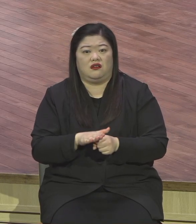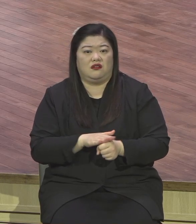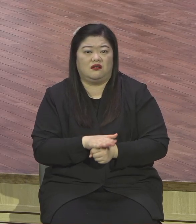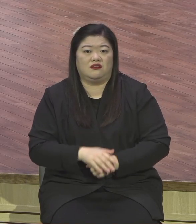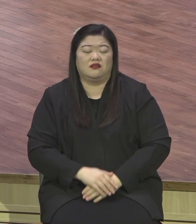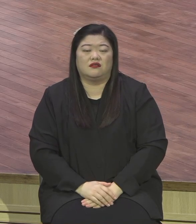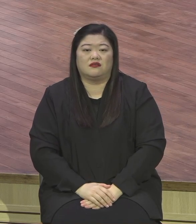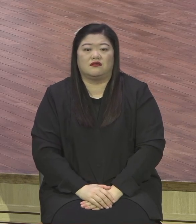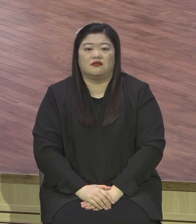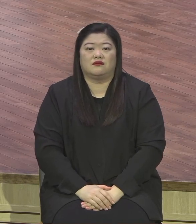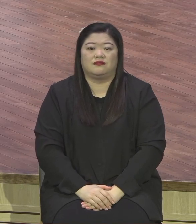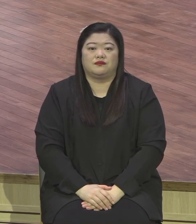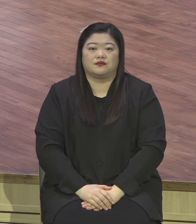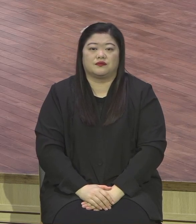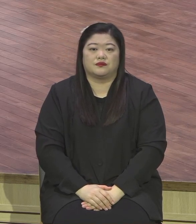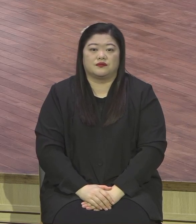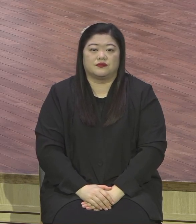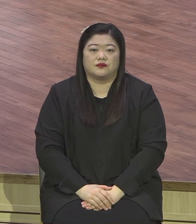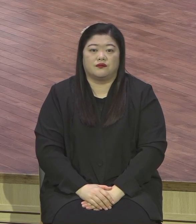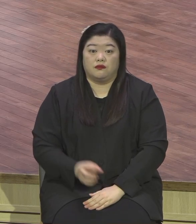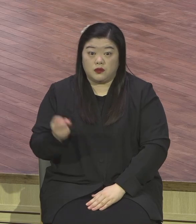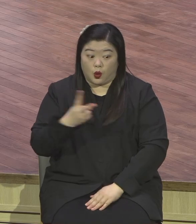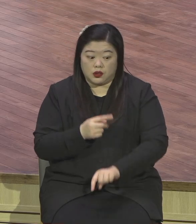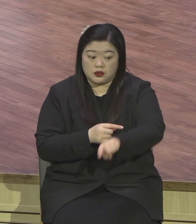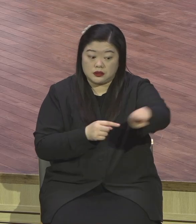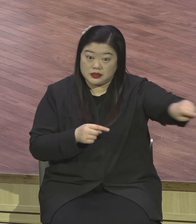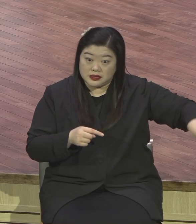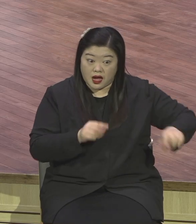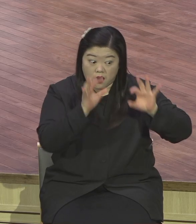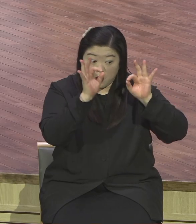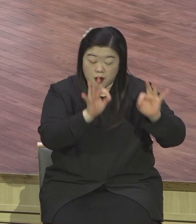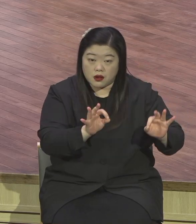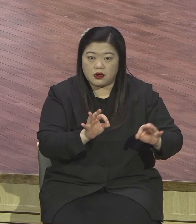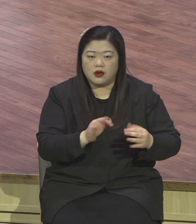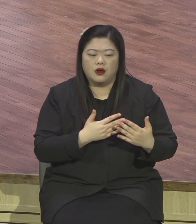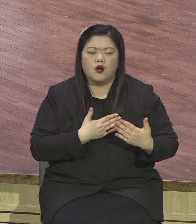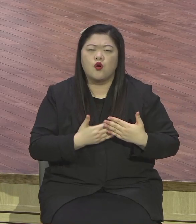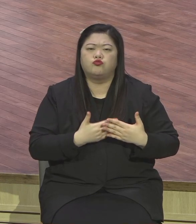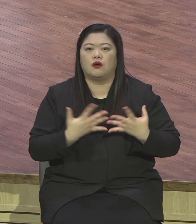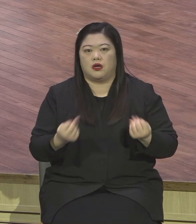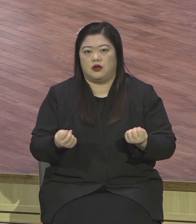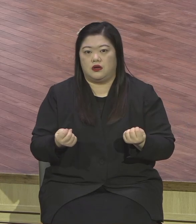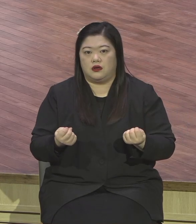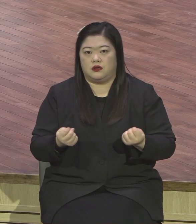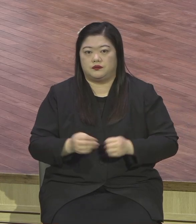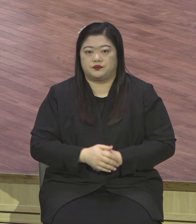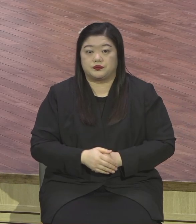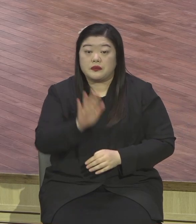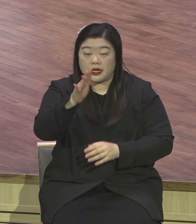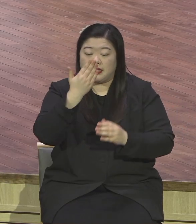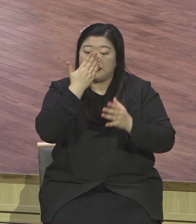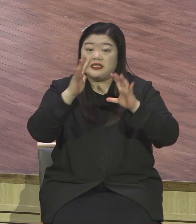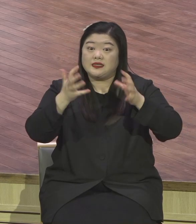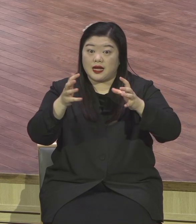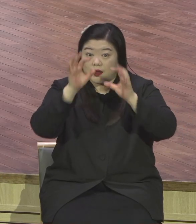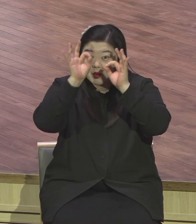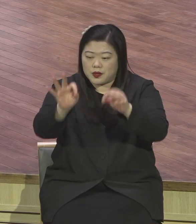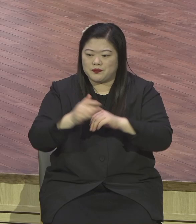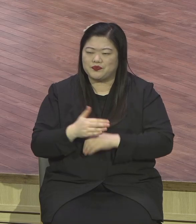불안 속에 살아갑니다. 이스라엘 가보세요. 대낮에 커피 마시면서 총 들고 계셔야